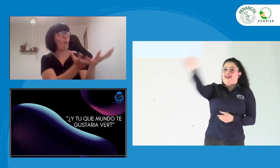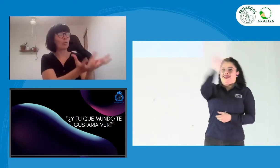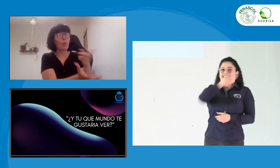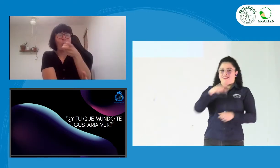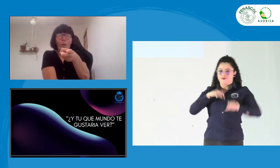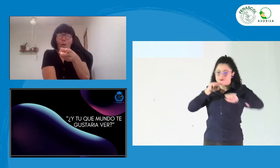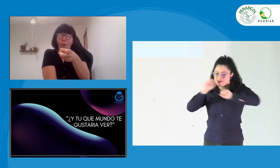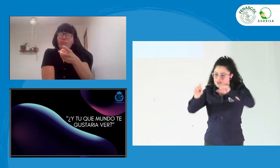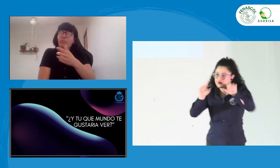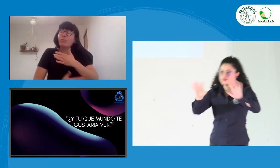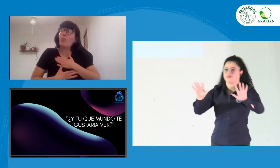y todas ustedes.